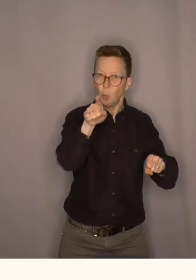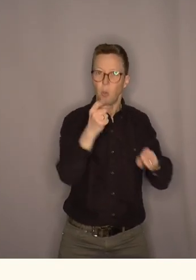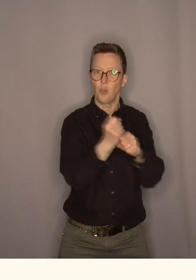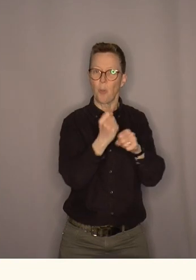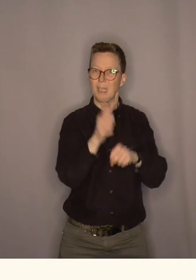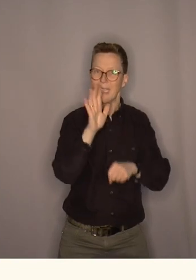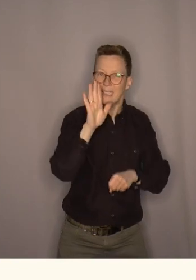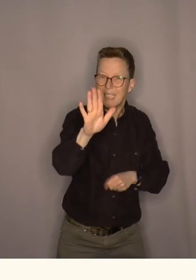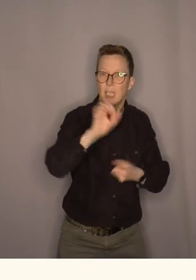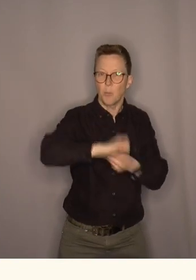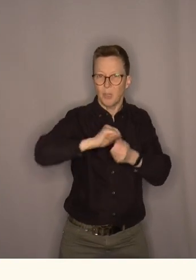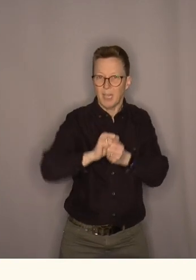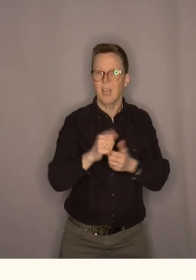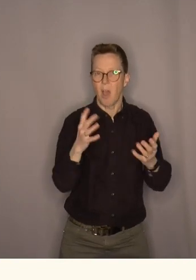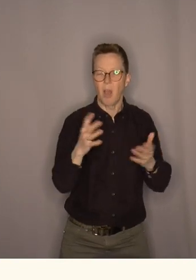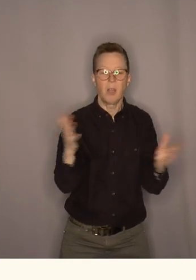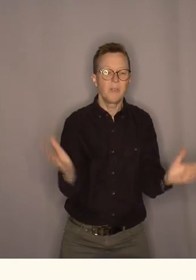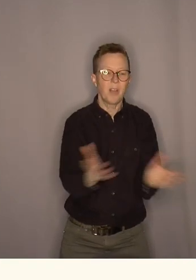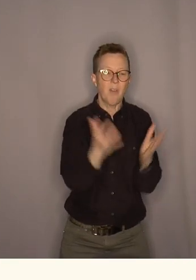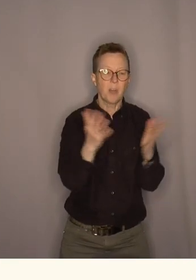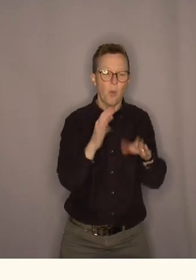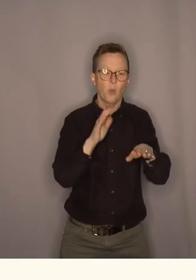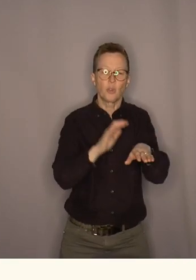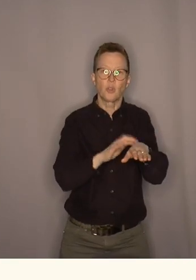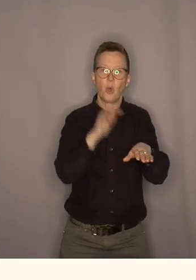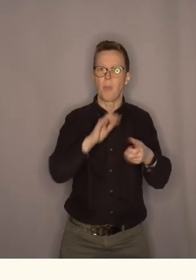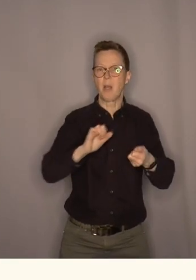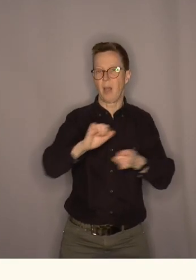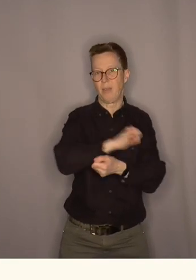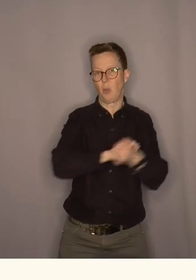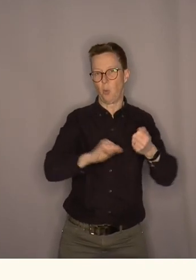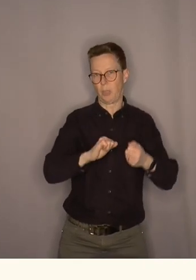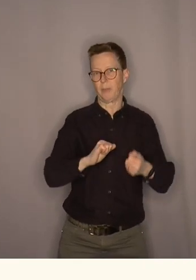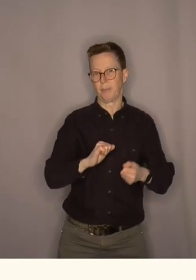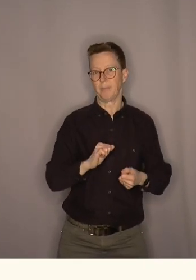jobber med politikk det er å ta vare på den sårbare naturen vår